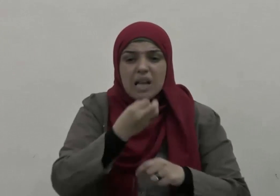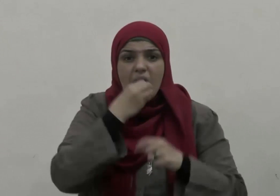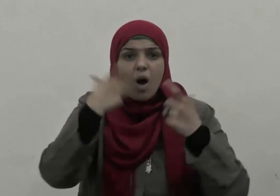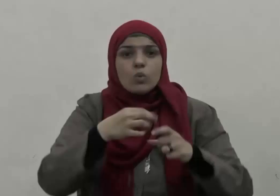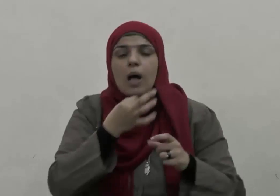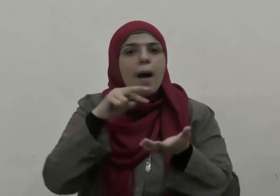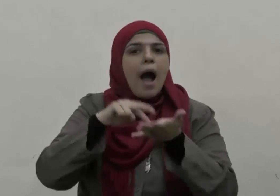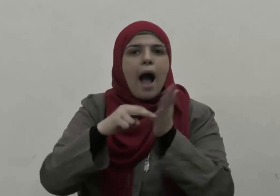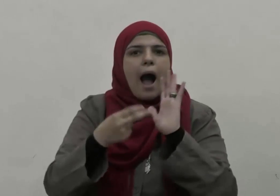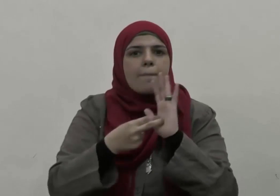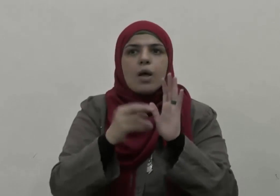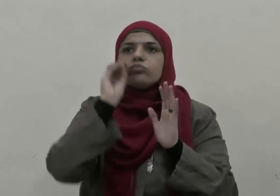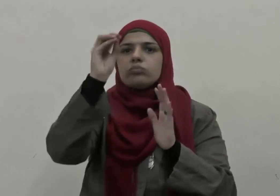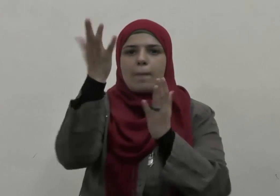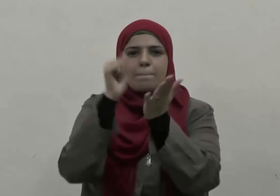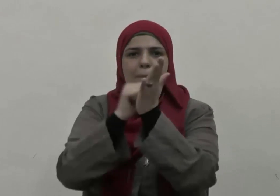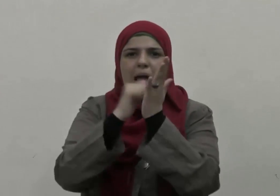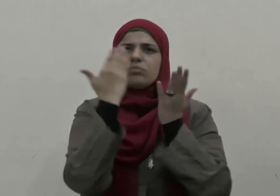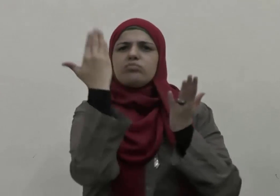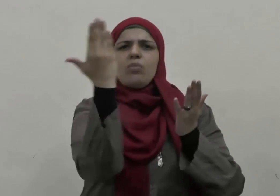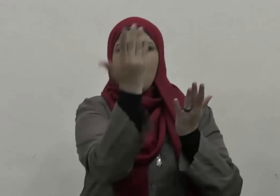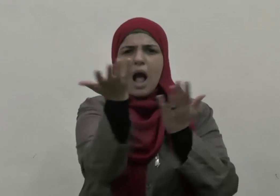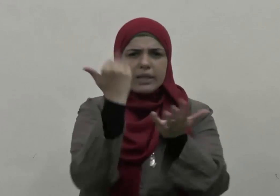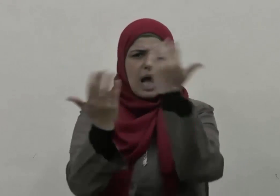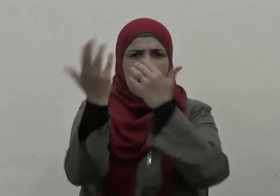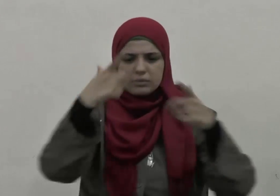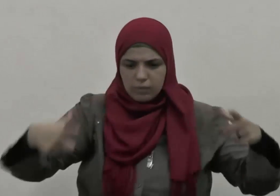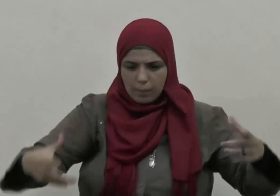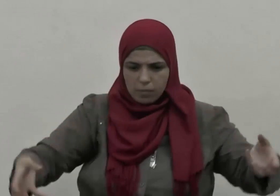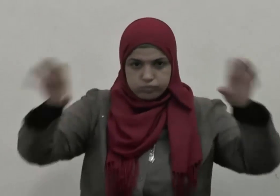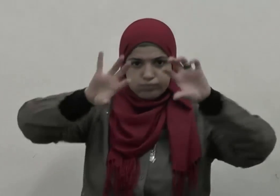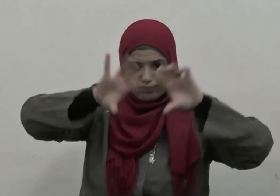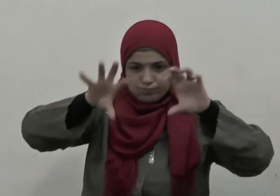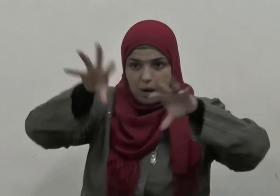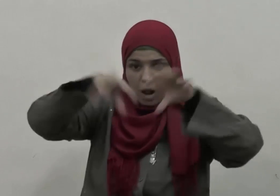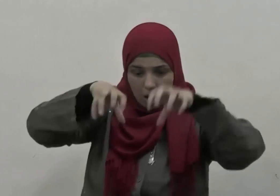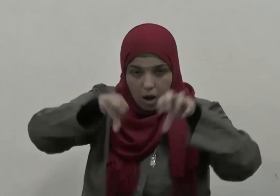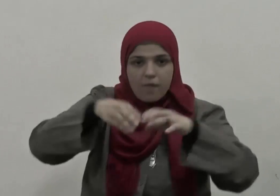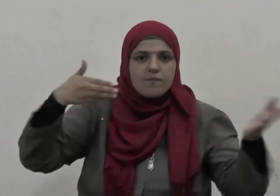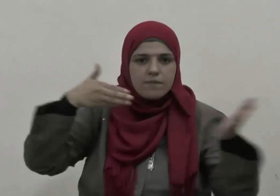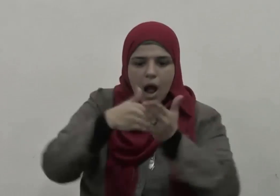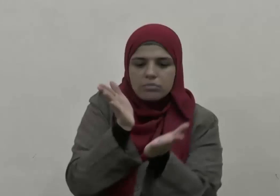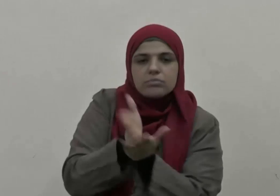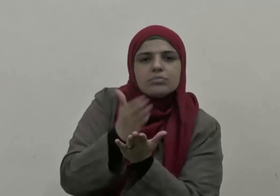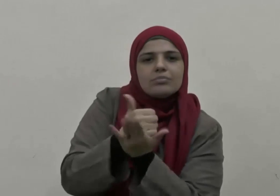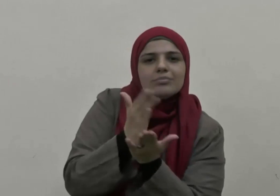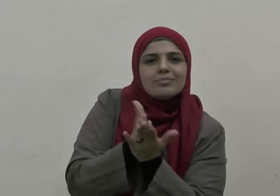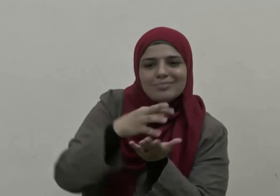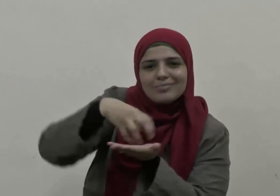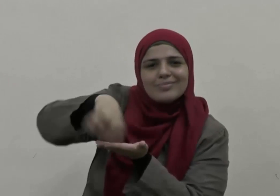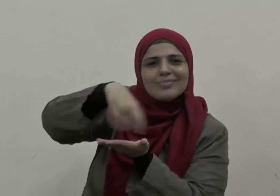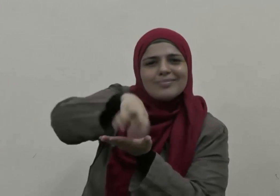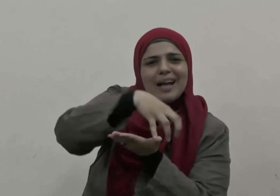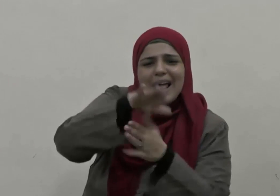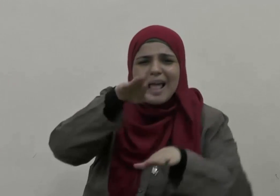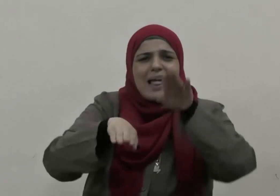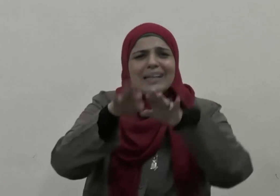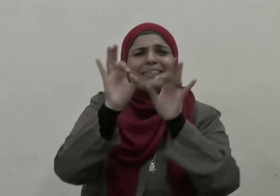جمعوا ما كان عندهم في فوب واحد ثم اقتسموه بينهم في